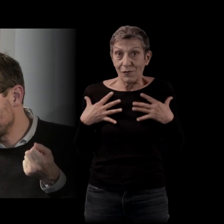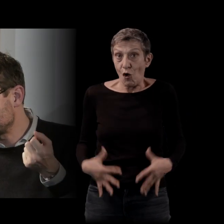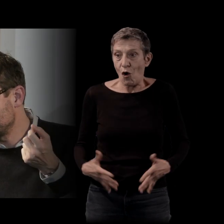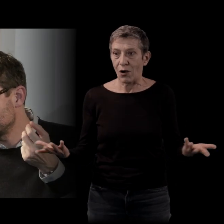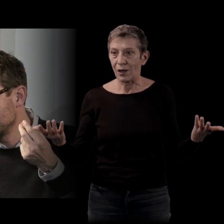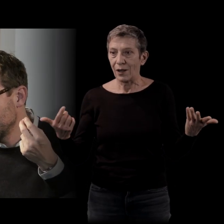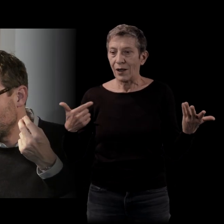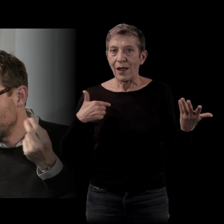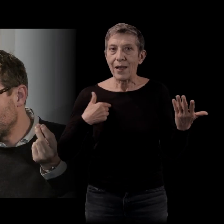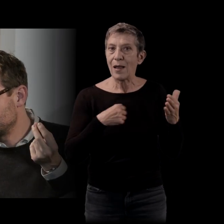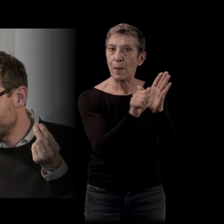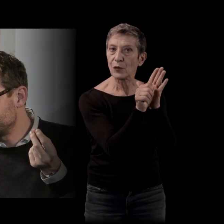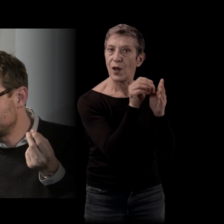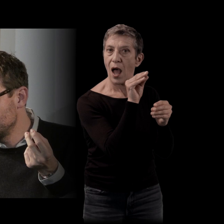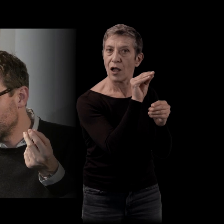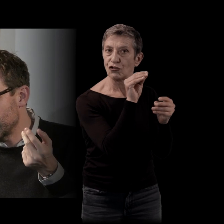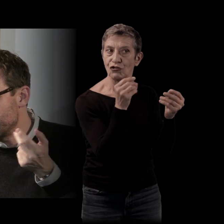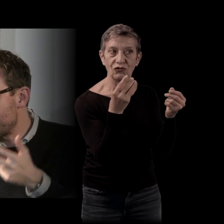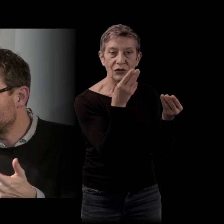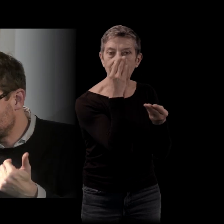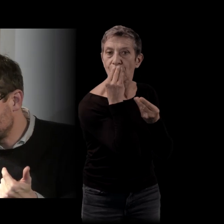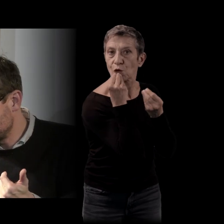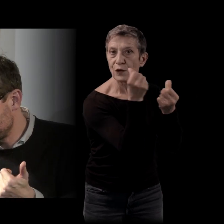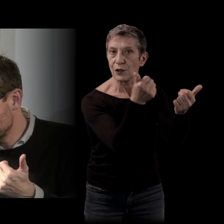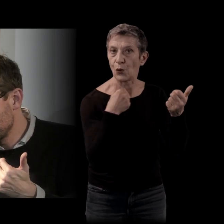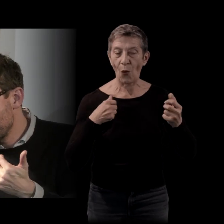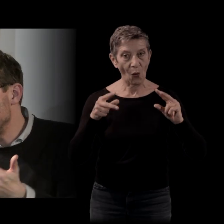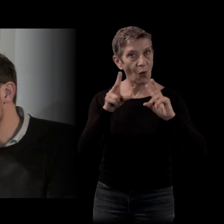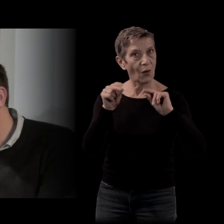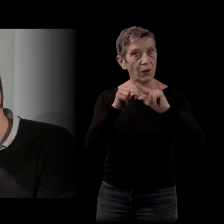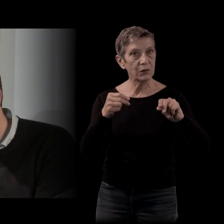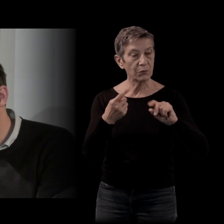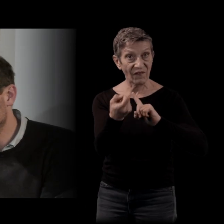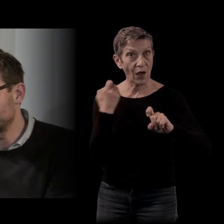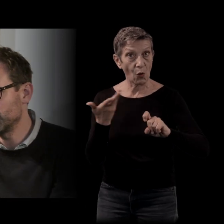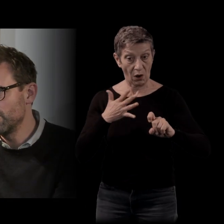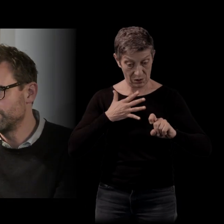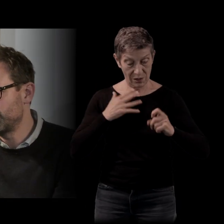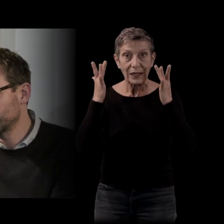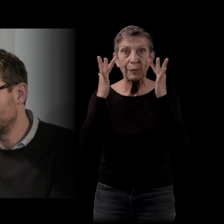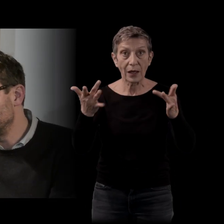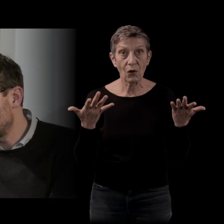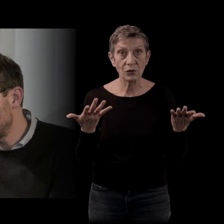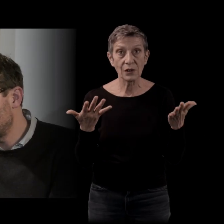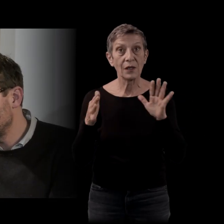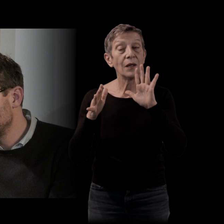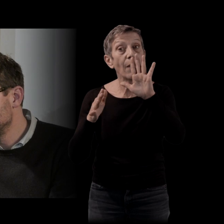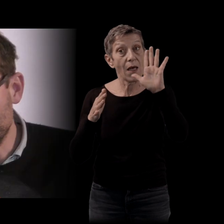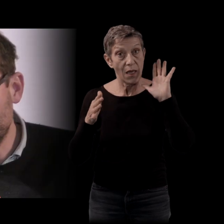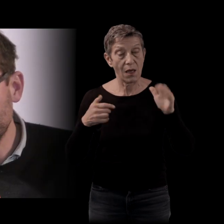personnages et que je les restitue, elle part de mon expérience. Et même pire que ça. C'est-à-dire que je pense que le roman, c'est peut-être